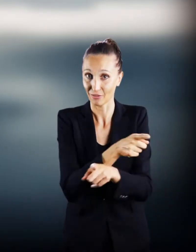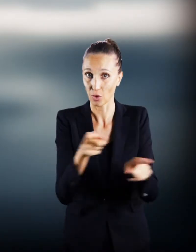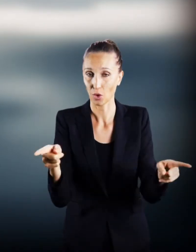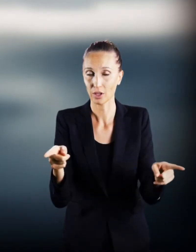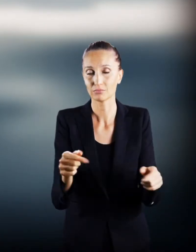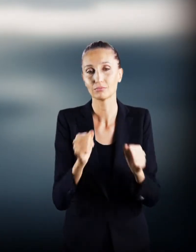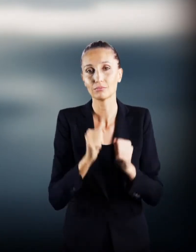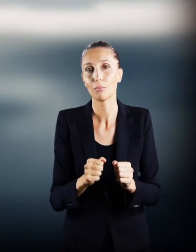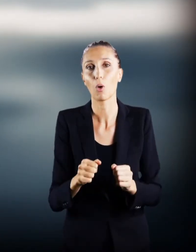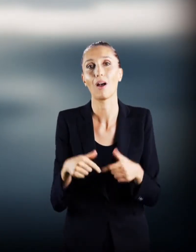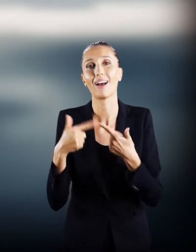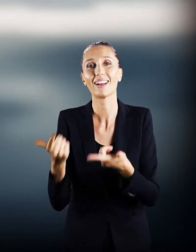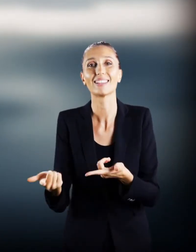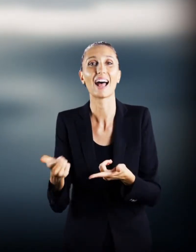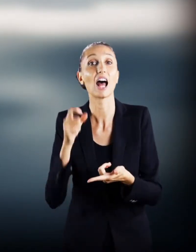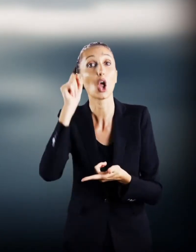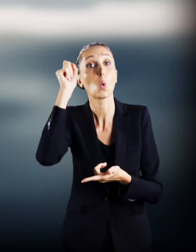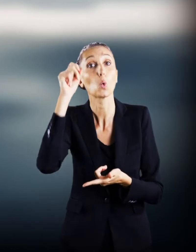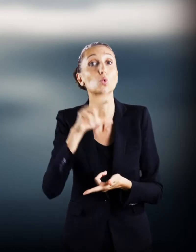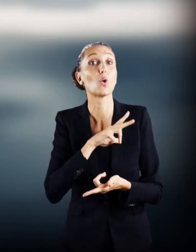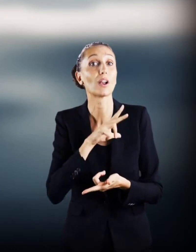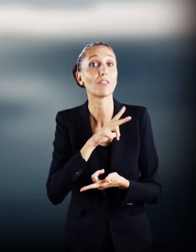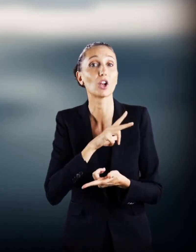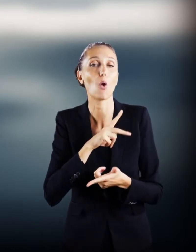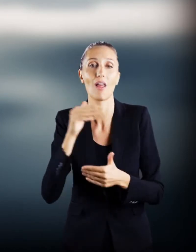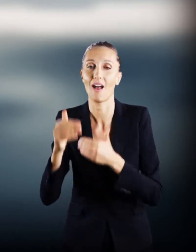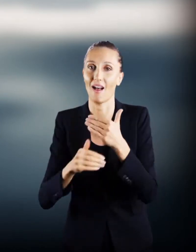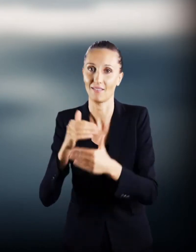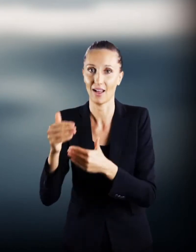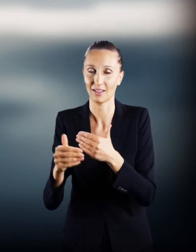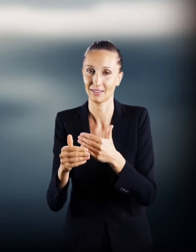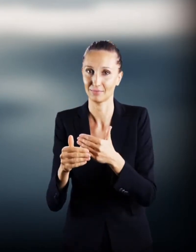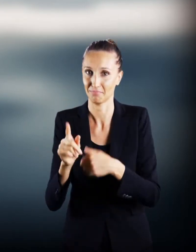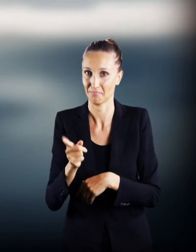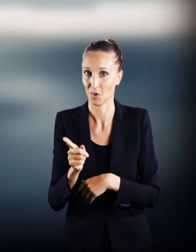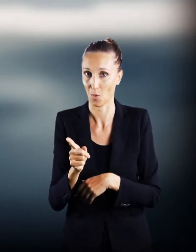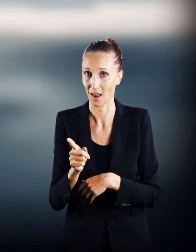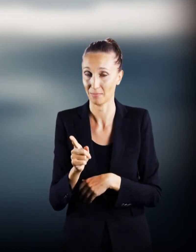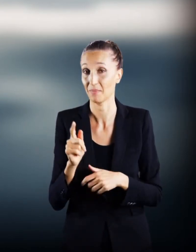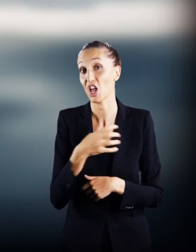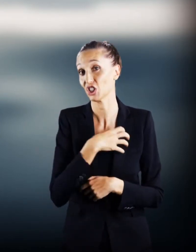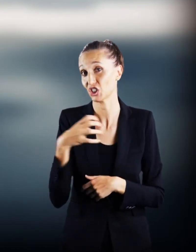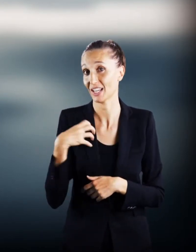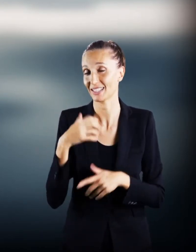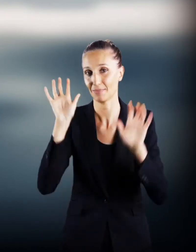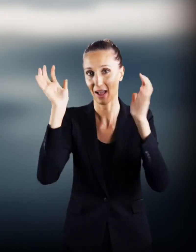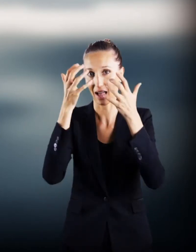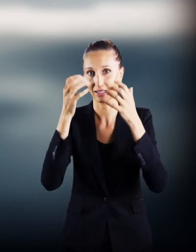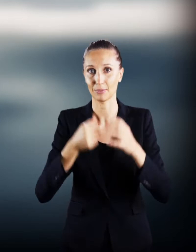possano contribuire al profitto della patria cultura nelle scienze e nelle arti.